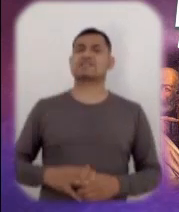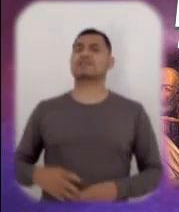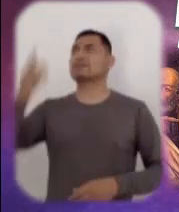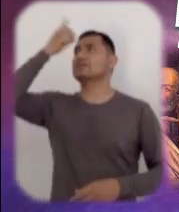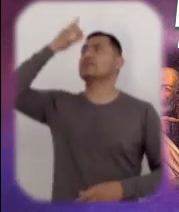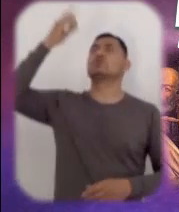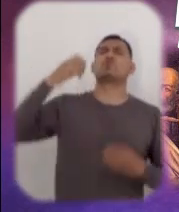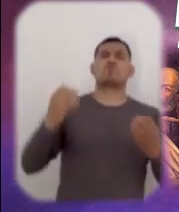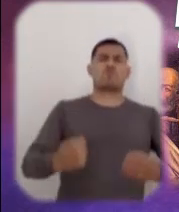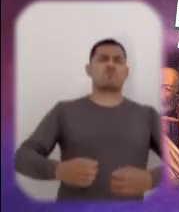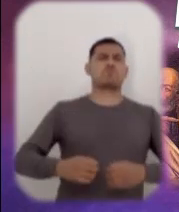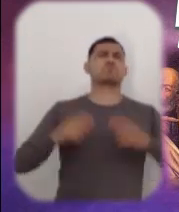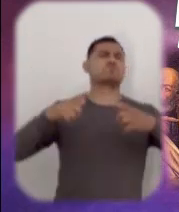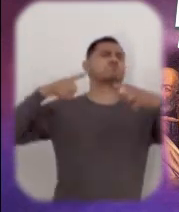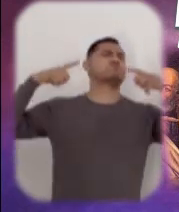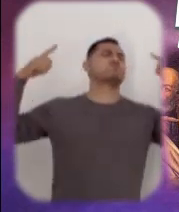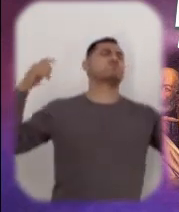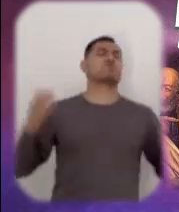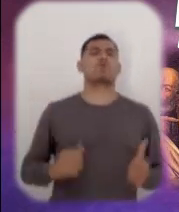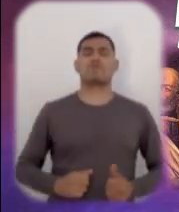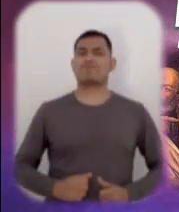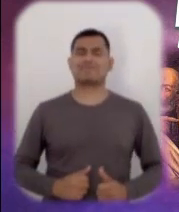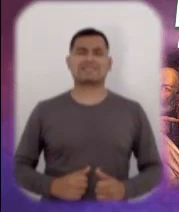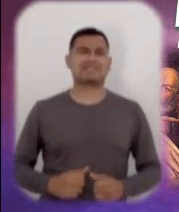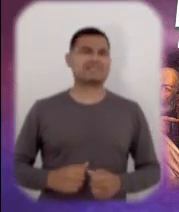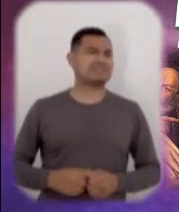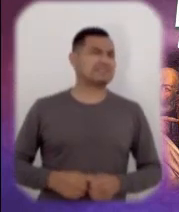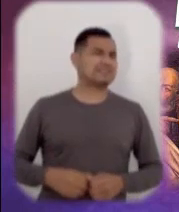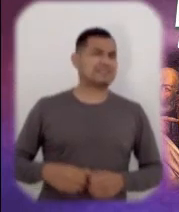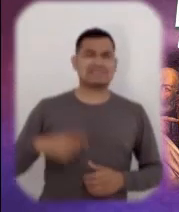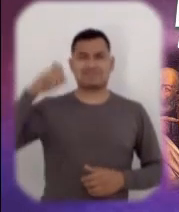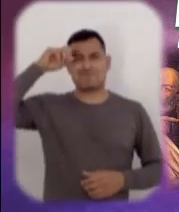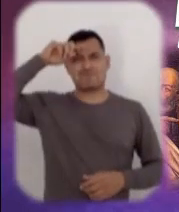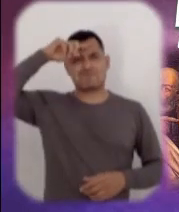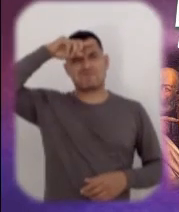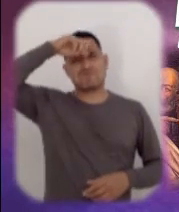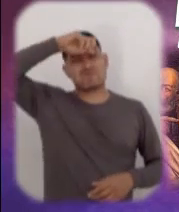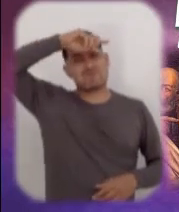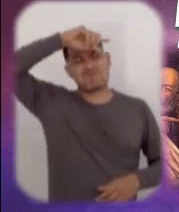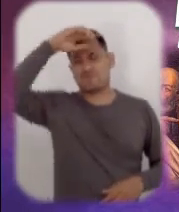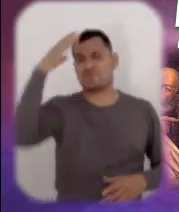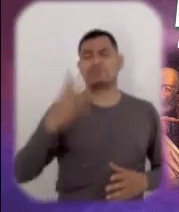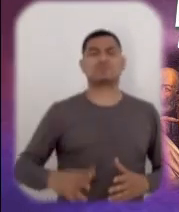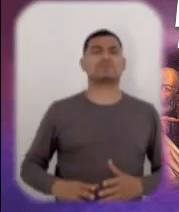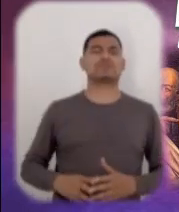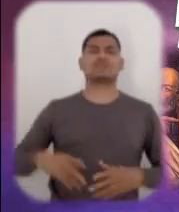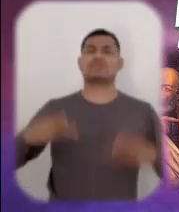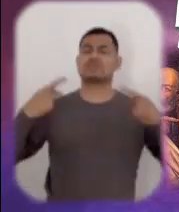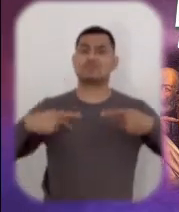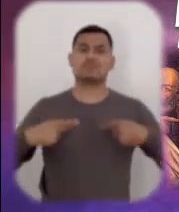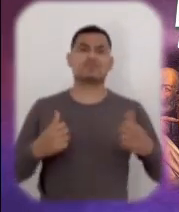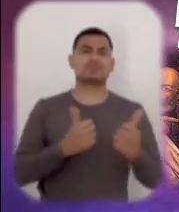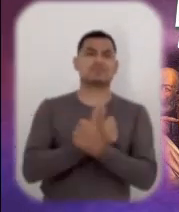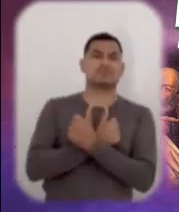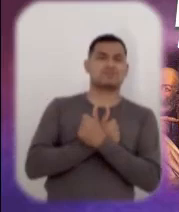levantan las multitudes y reclaman la verdadera libertad. No nació el hombre para ser esclavo y nada hay tan terrible como